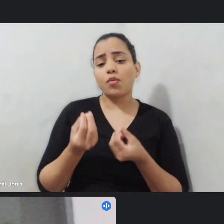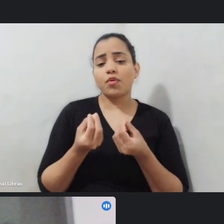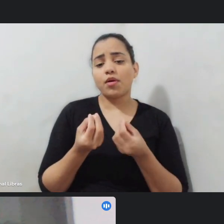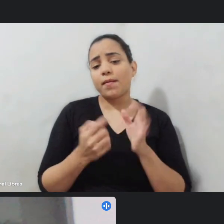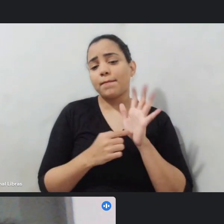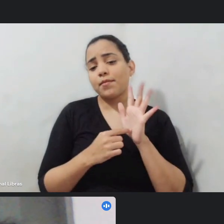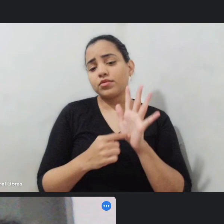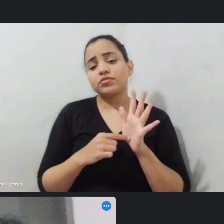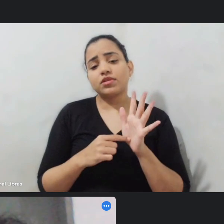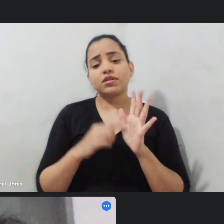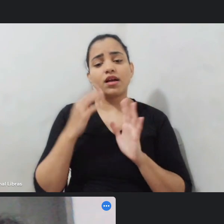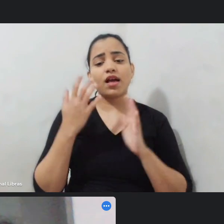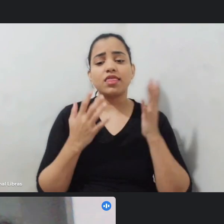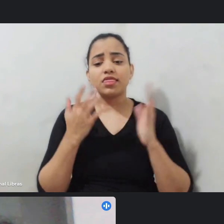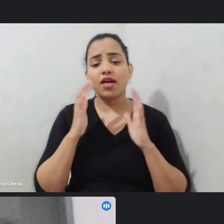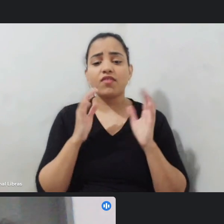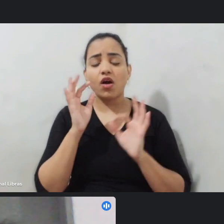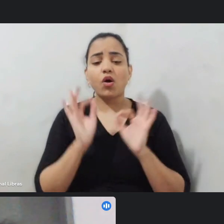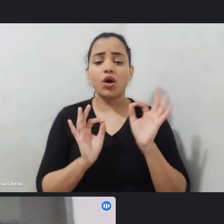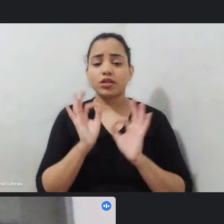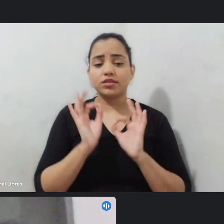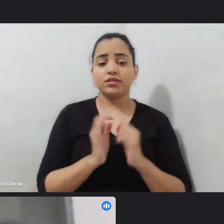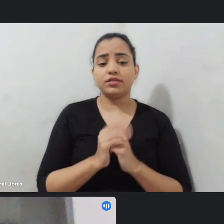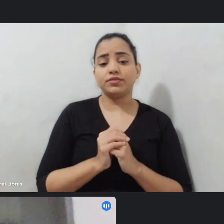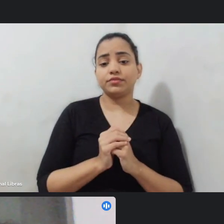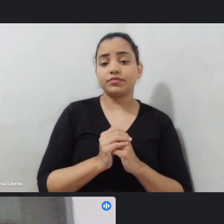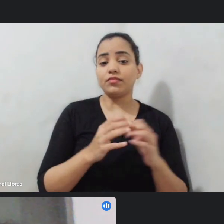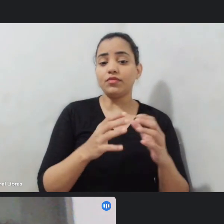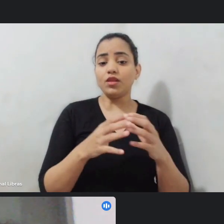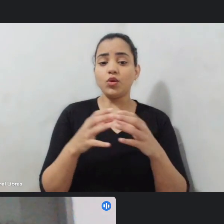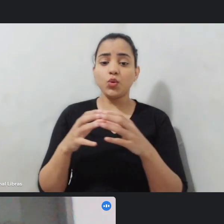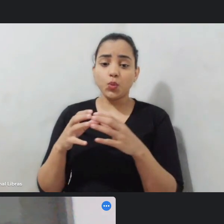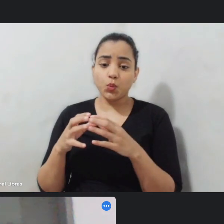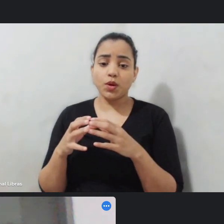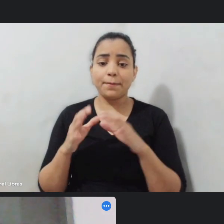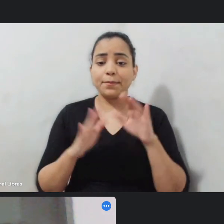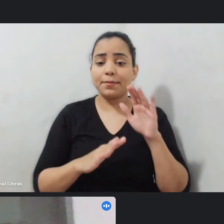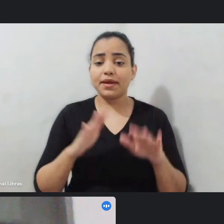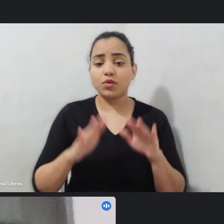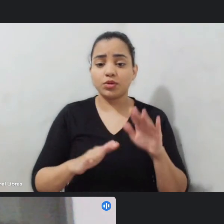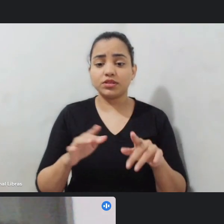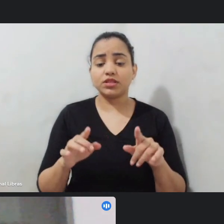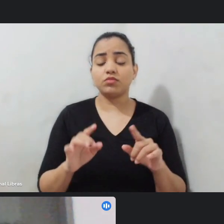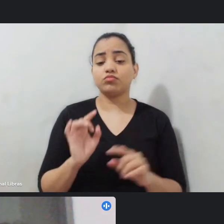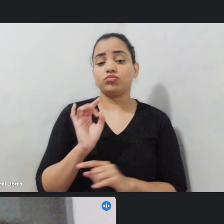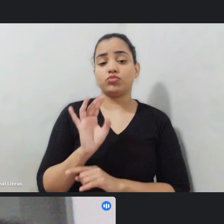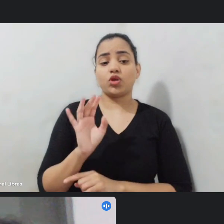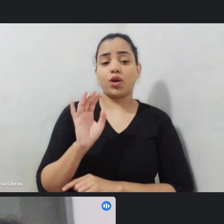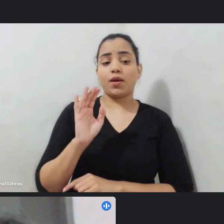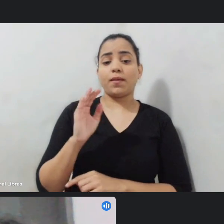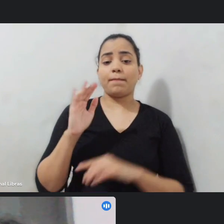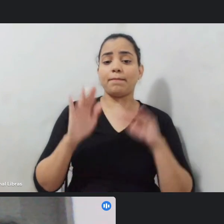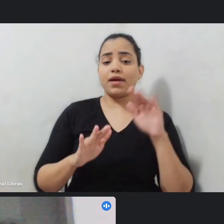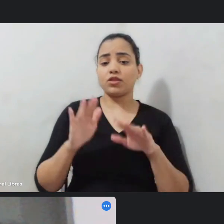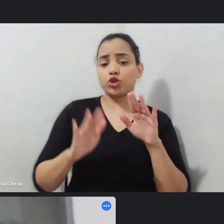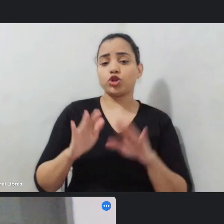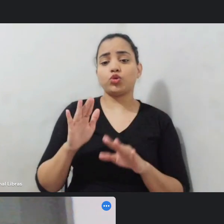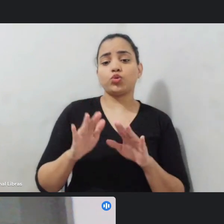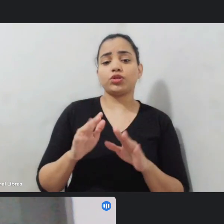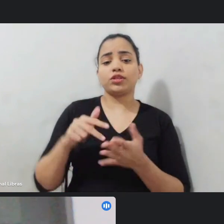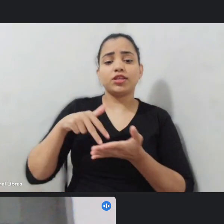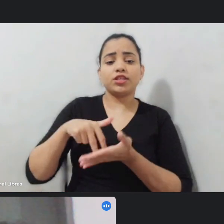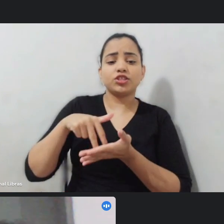organizações e os grupos de percussão não só Batuque Resistência Folia de Rua